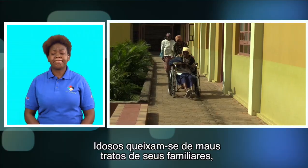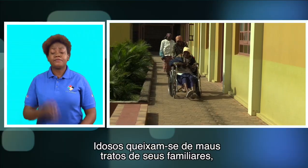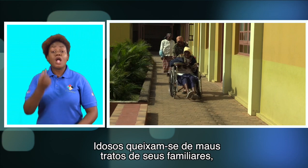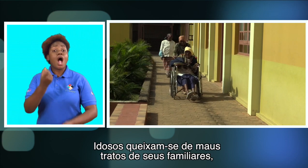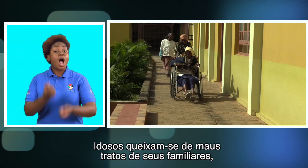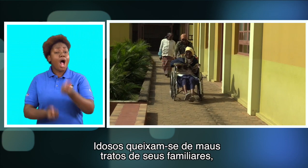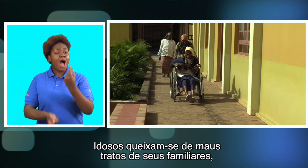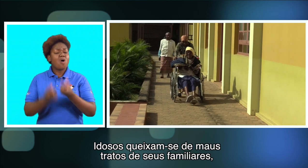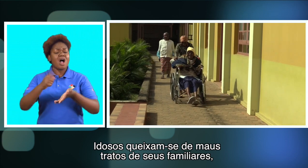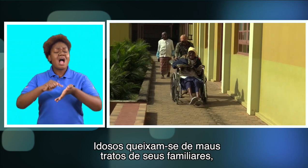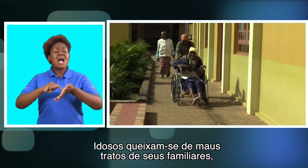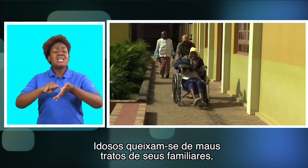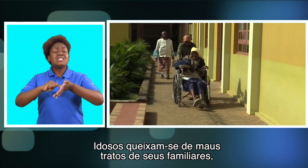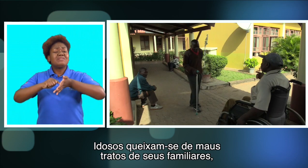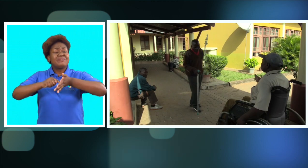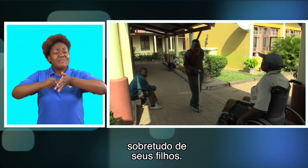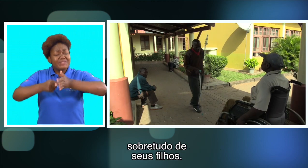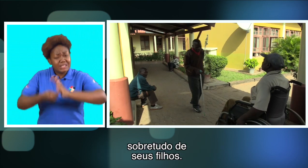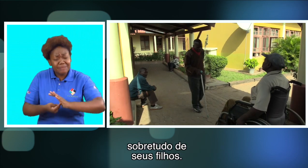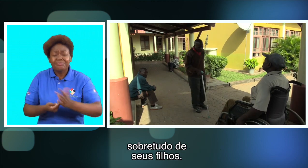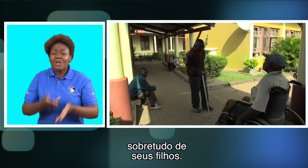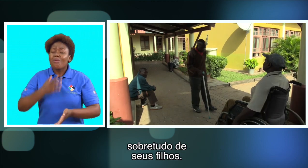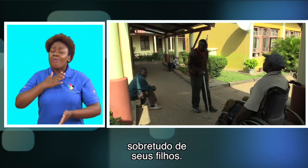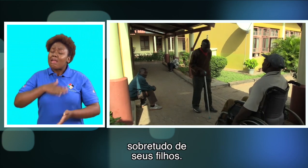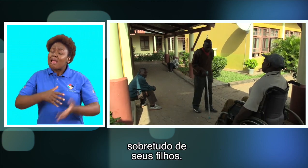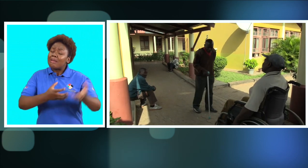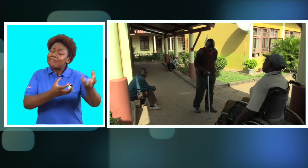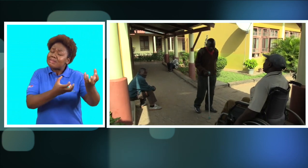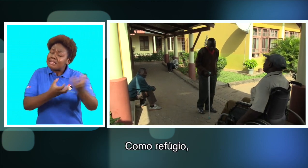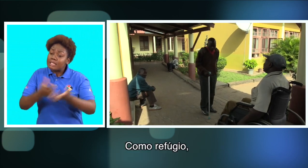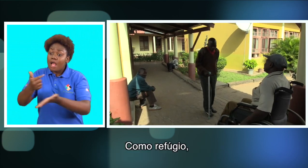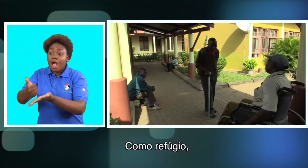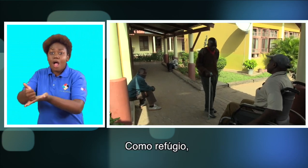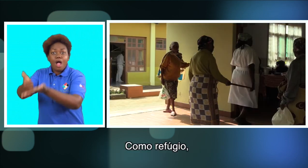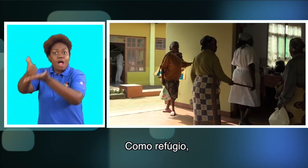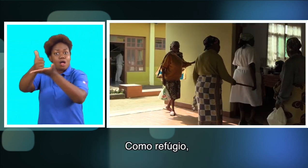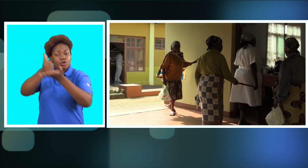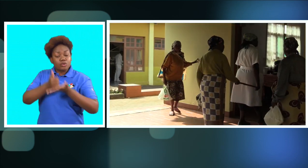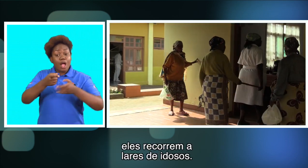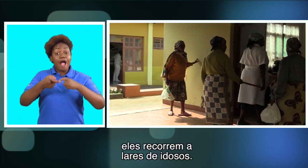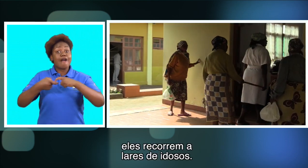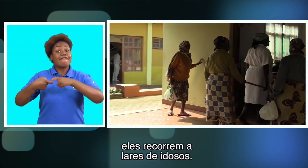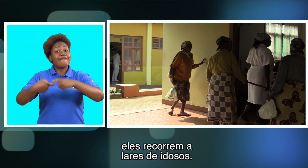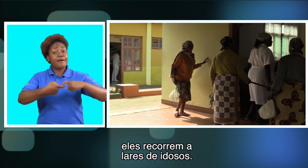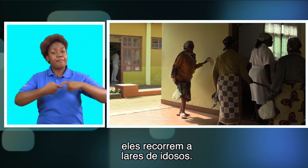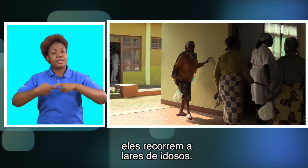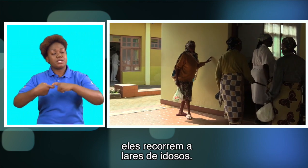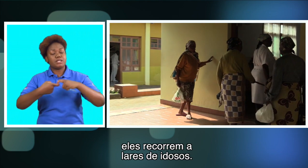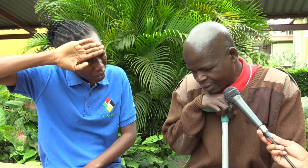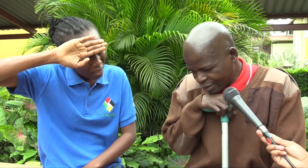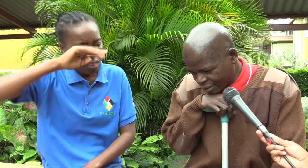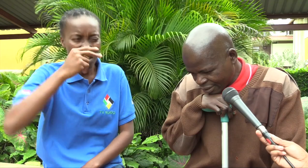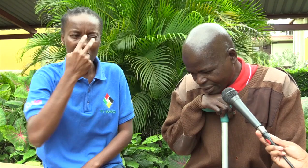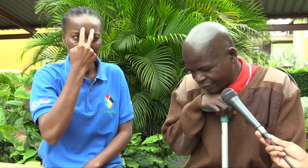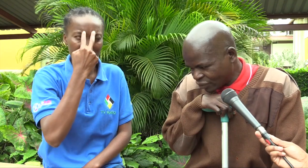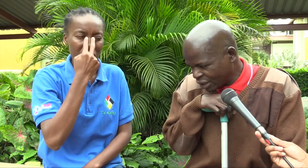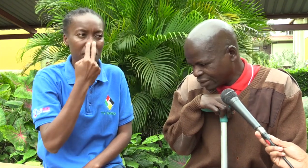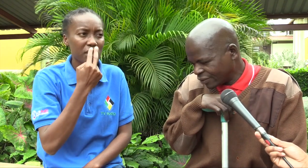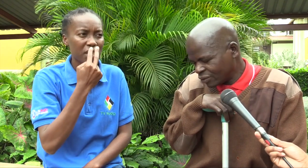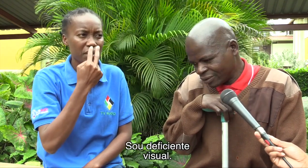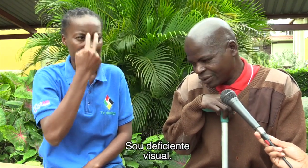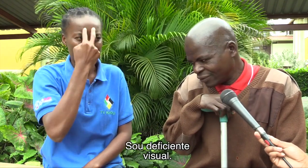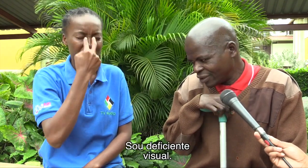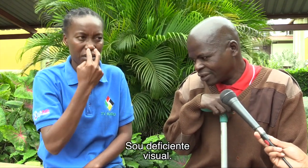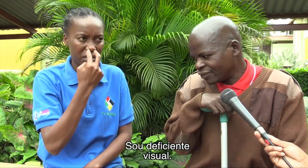Idosos queixam-se de maus tratos de seus familiares, sobretudo de seus filhos Como refúgio, eles recorrem a lares de